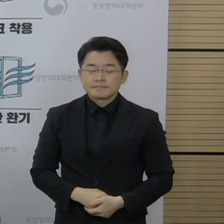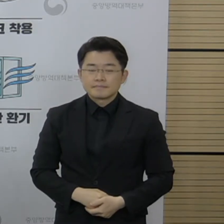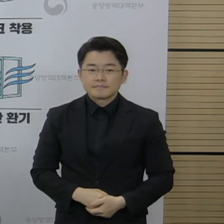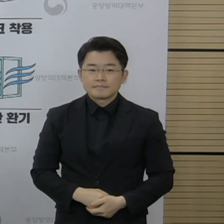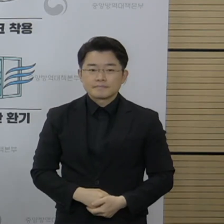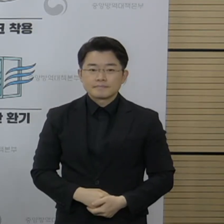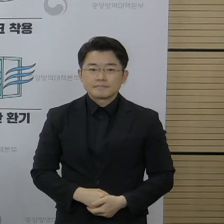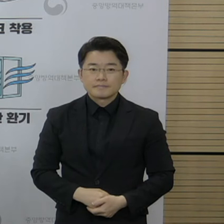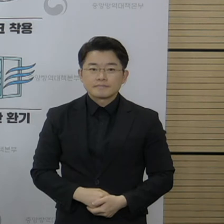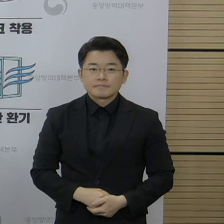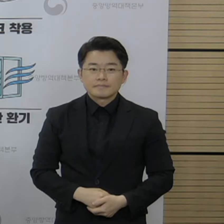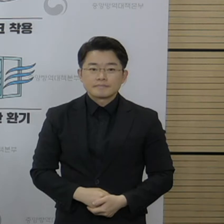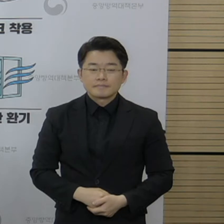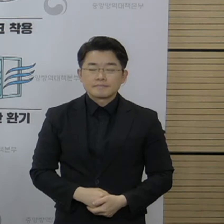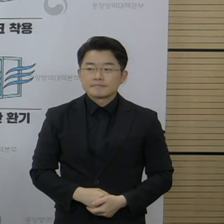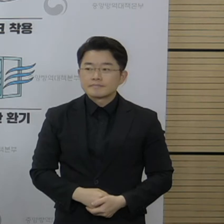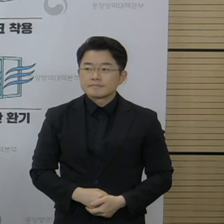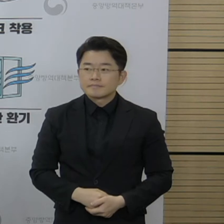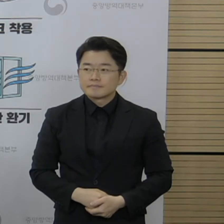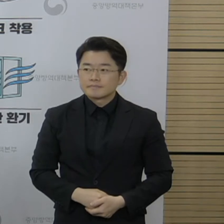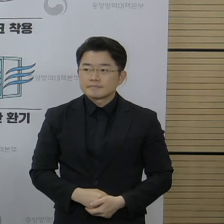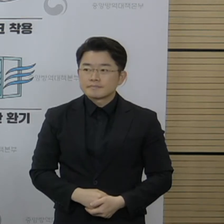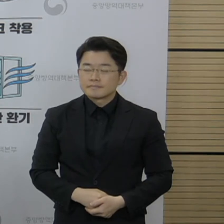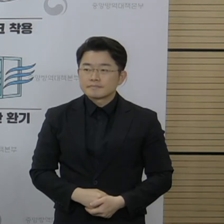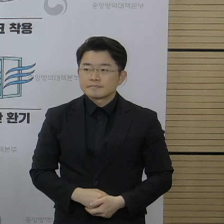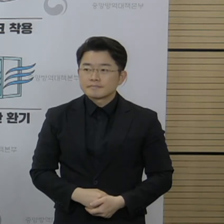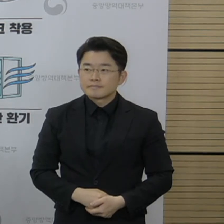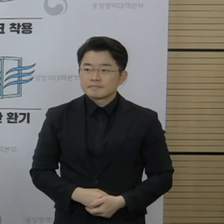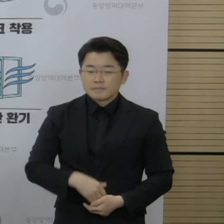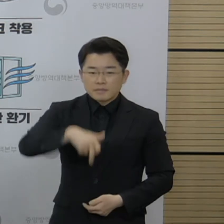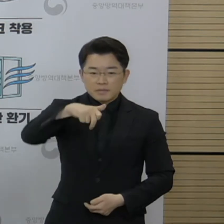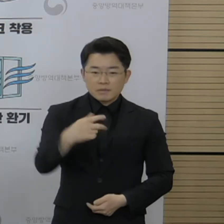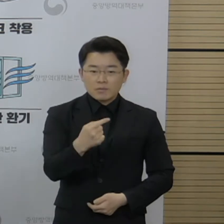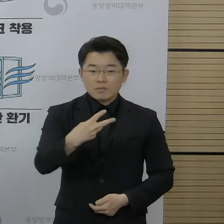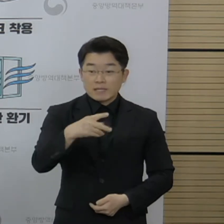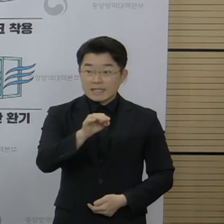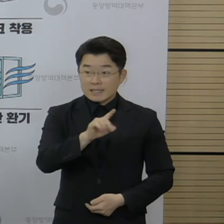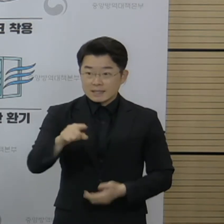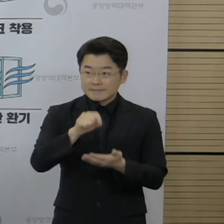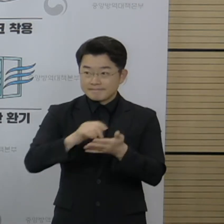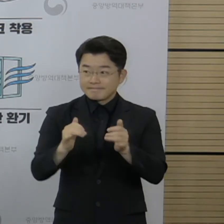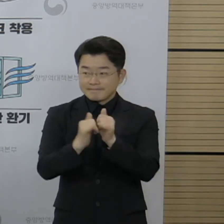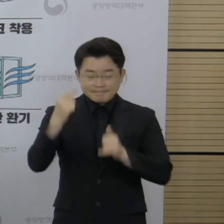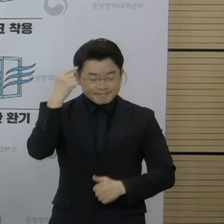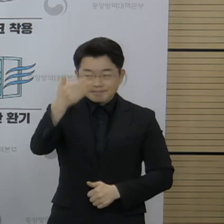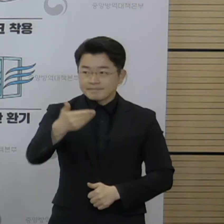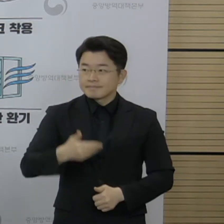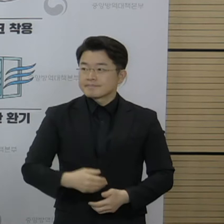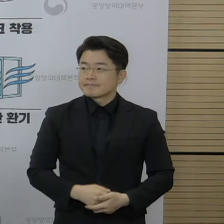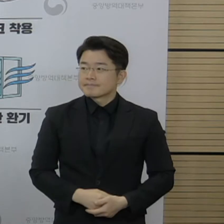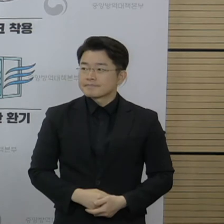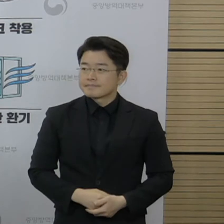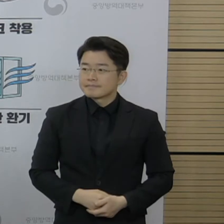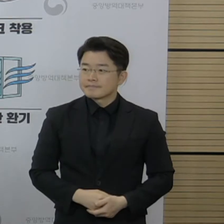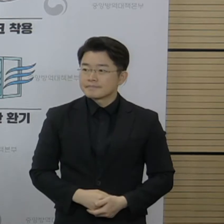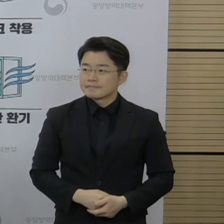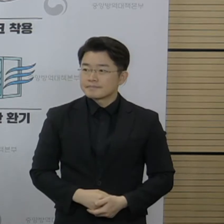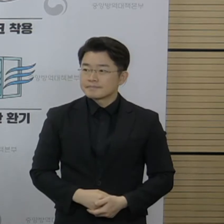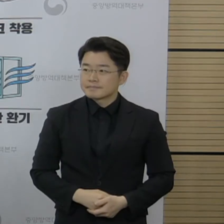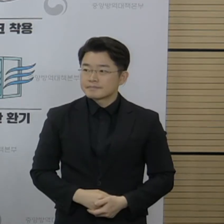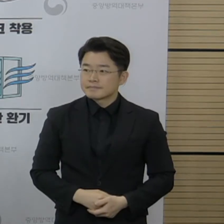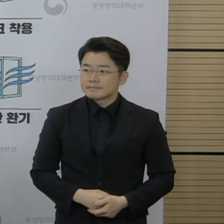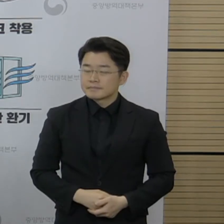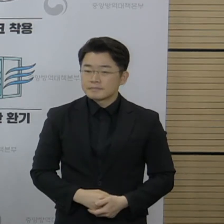예정입니다. 네, 여섯 번째 질문 주신 코리아 헤럴드 김아린 기자님 질문은 당초 나온